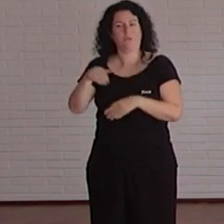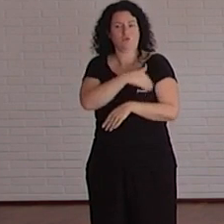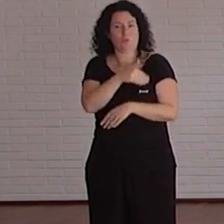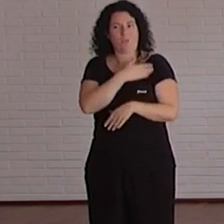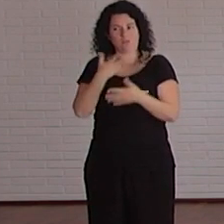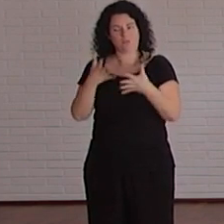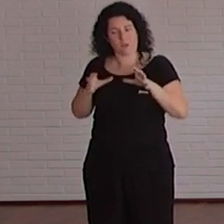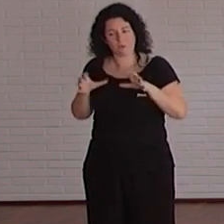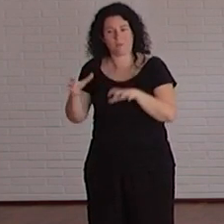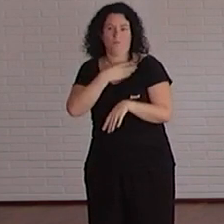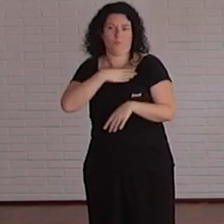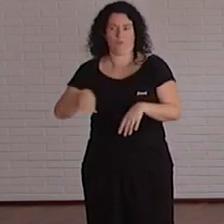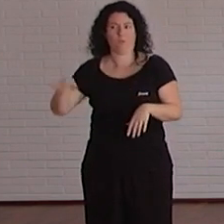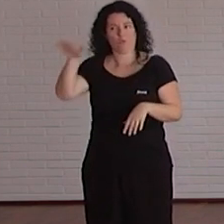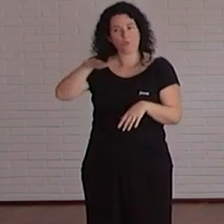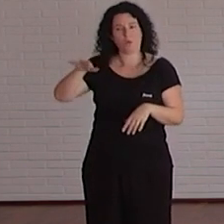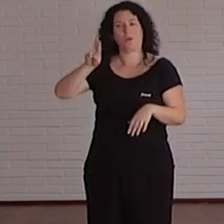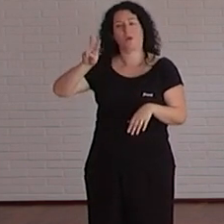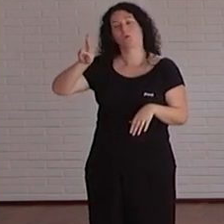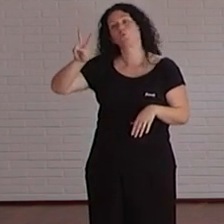mejor acceso a la educación